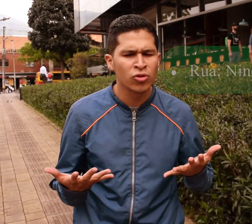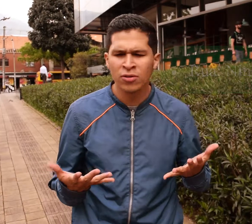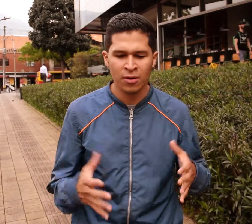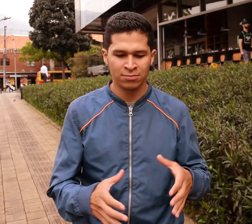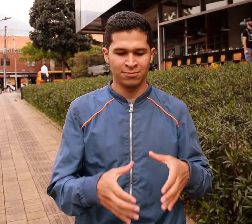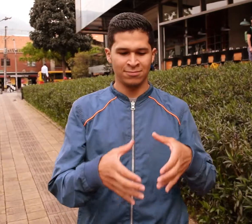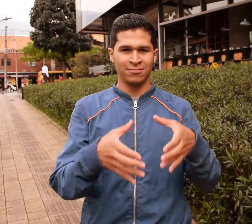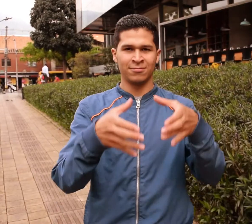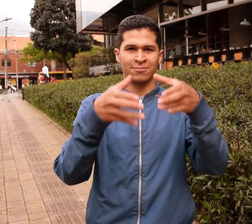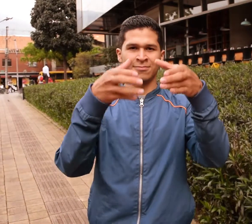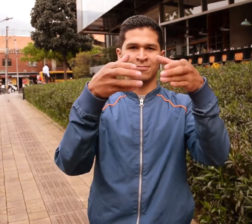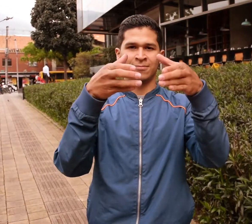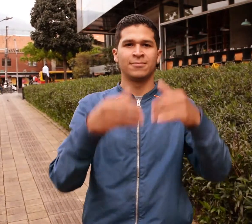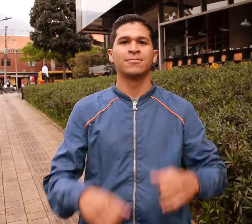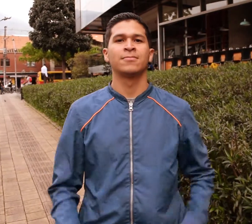¿Dónde estamos? Aquí estamos.